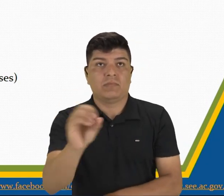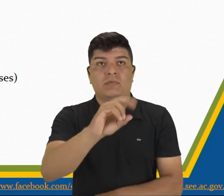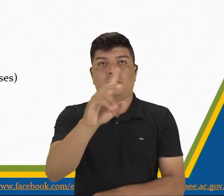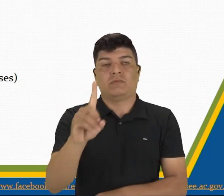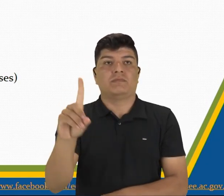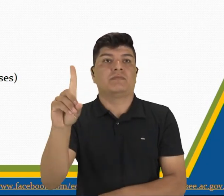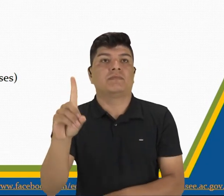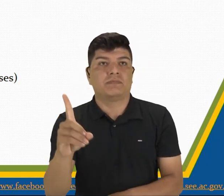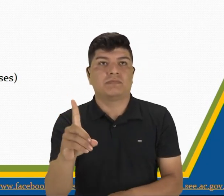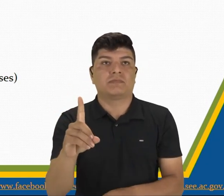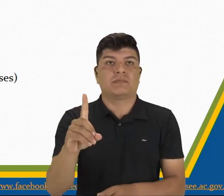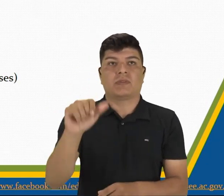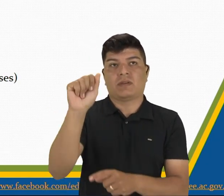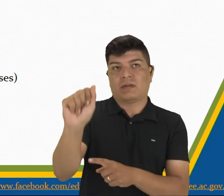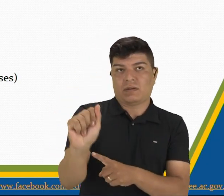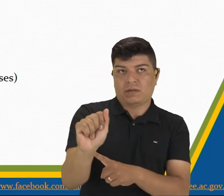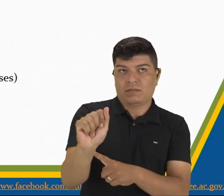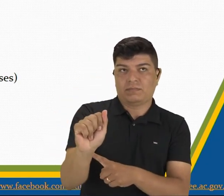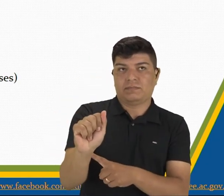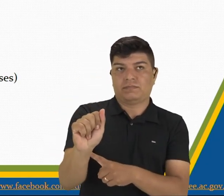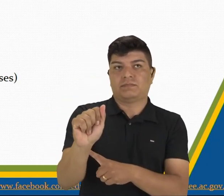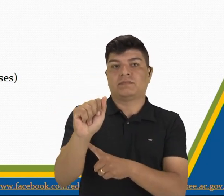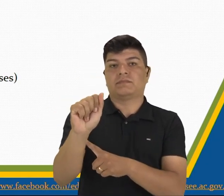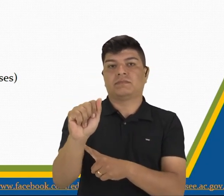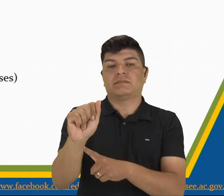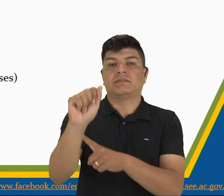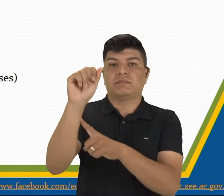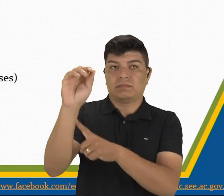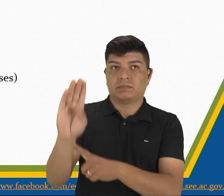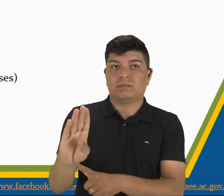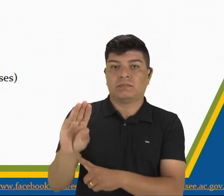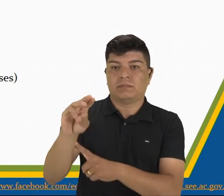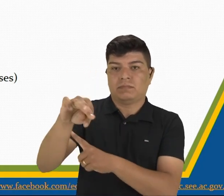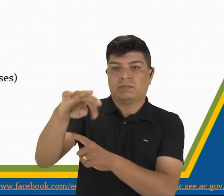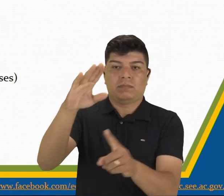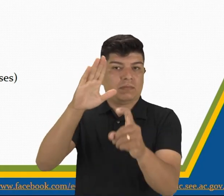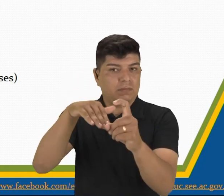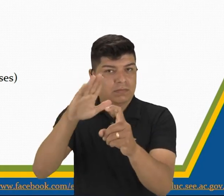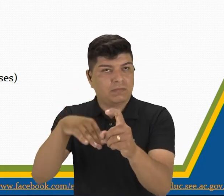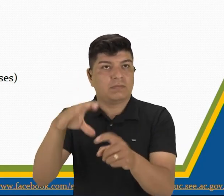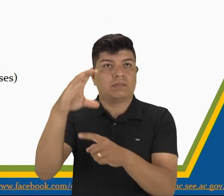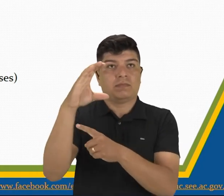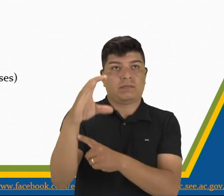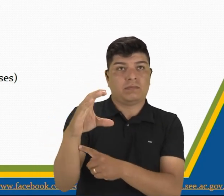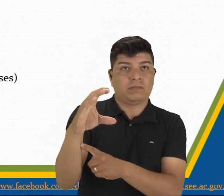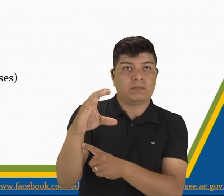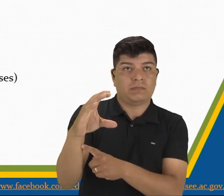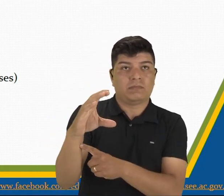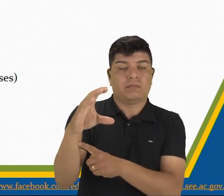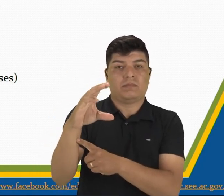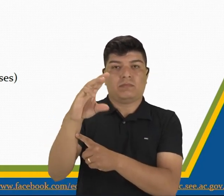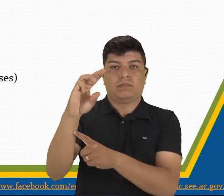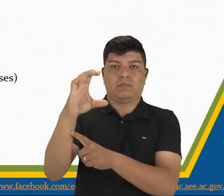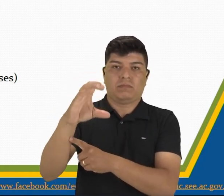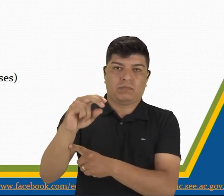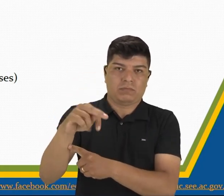A. Fábula. Alternativa B. Mito. Alternativa C. Los cuentos.